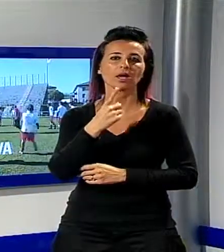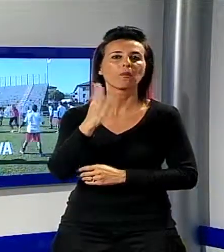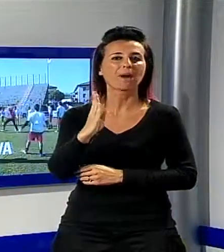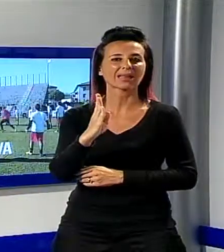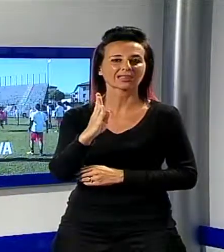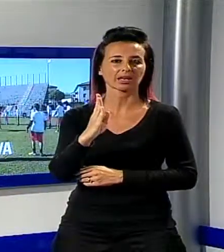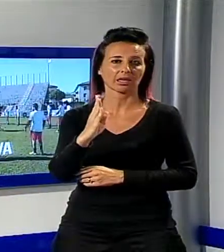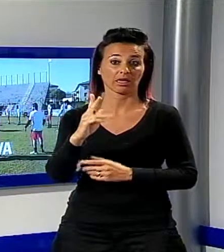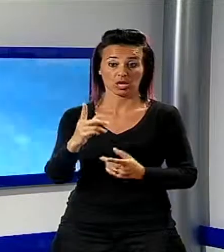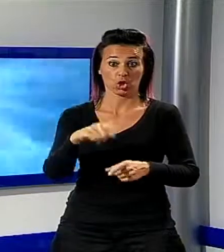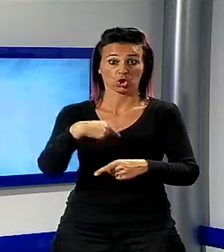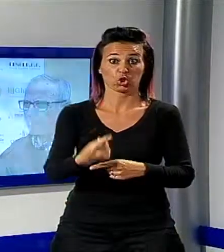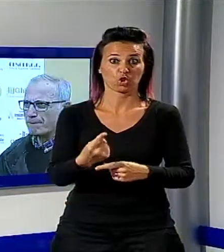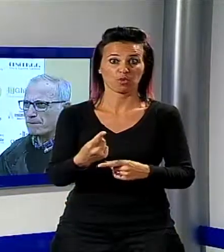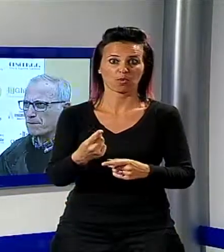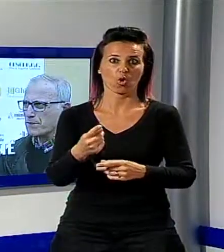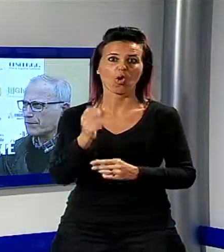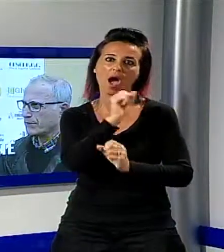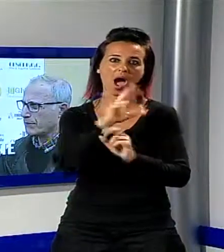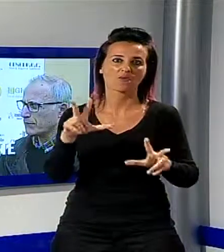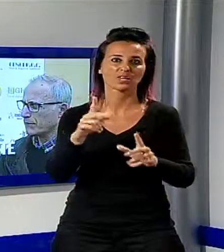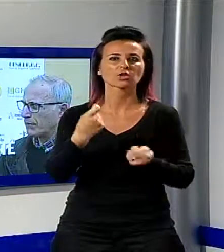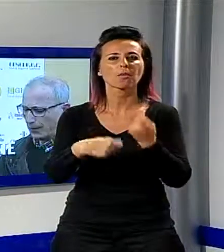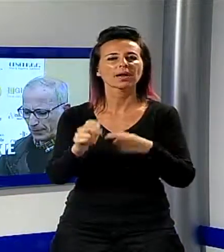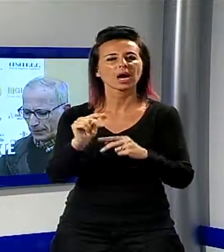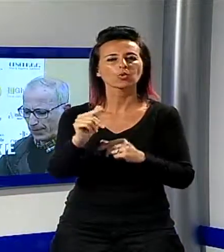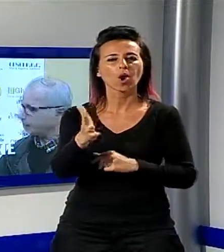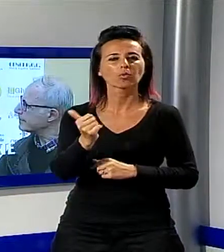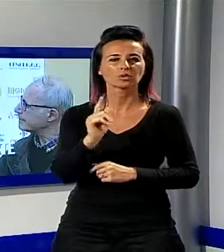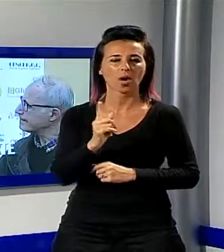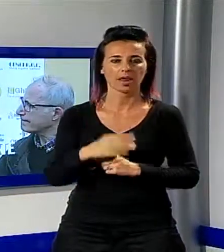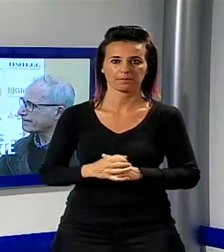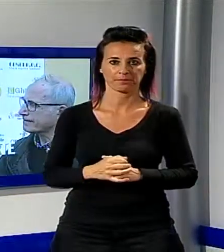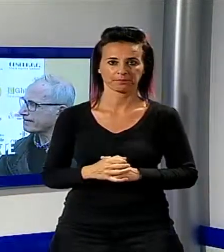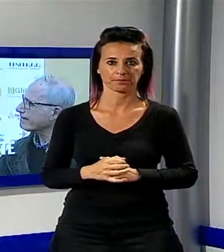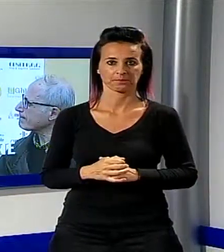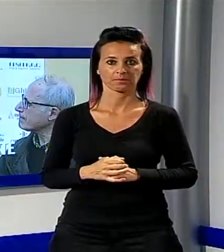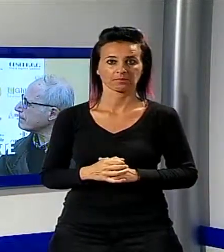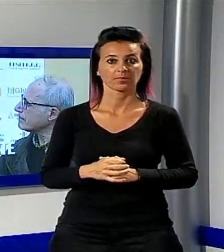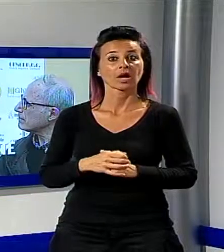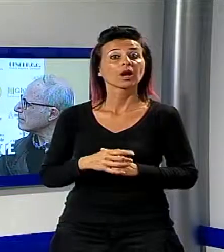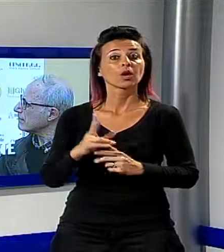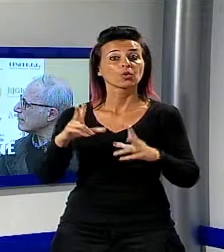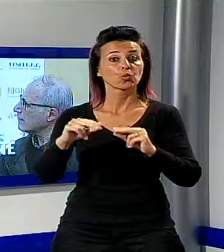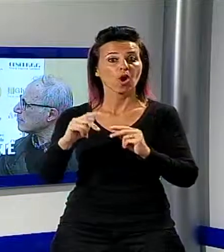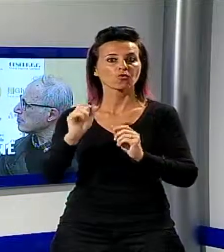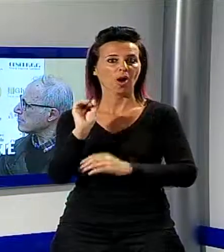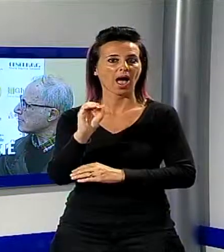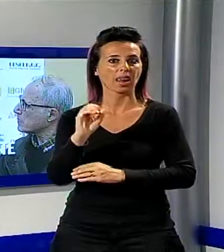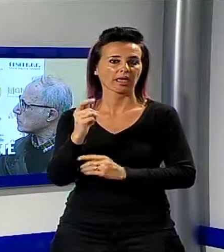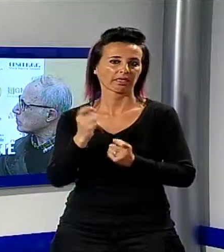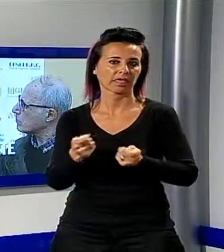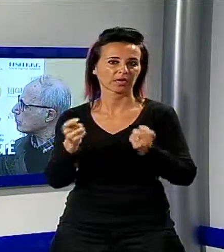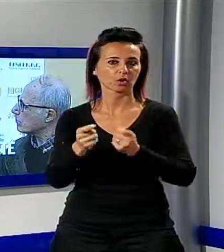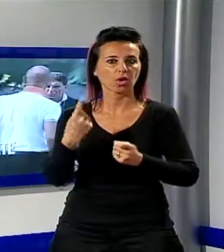primi annunci di mercato. Il viareggio riparte da Pierini dopo l'ufficializzazione del nuovo allenatore,